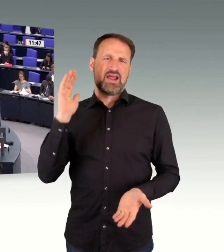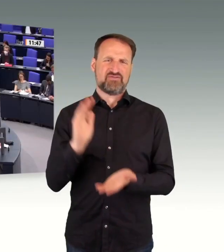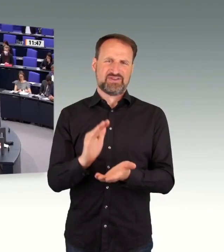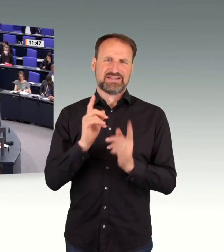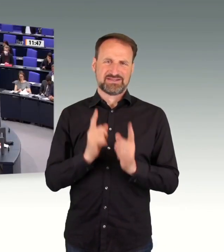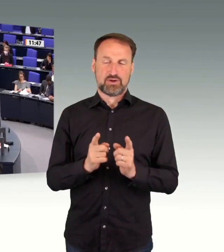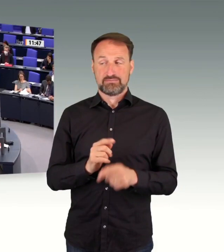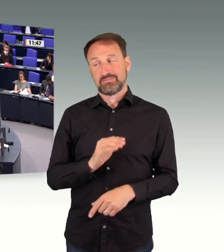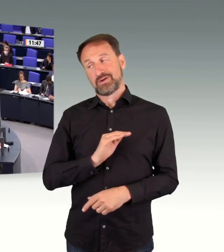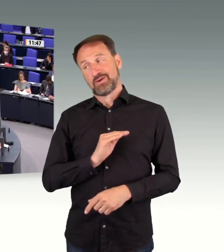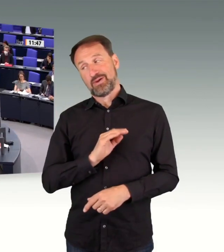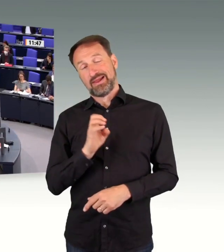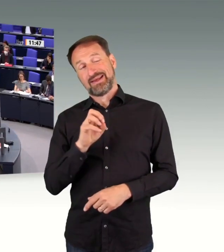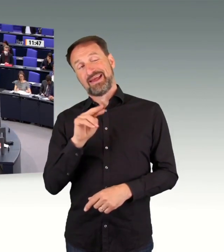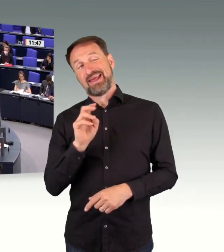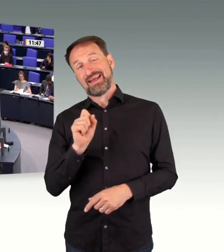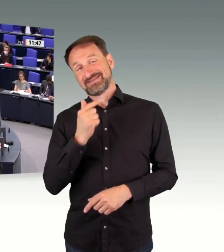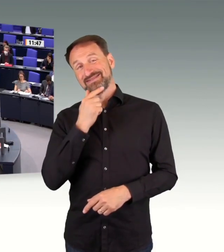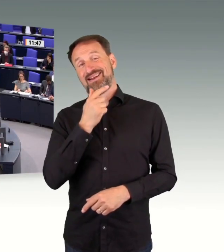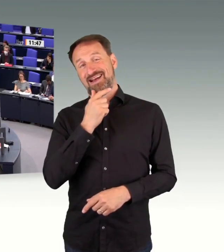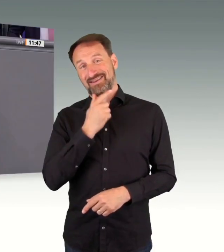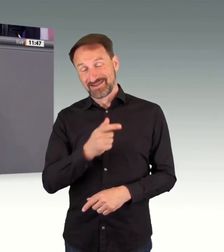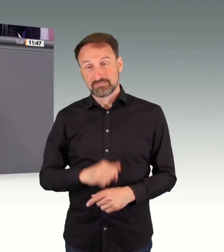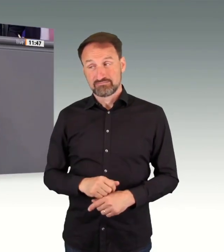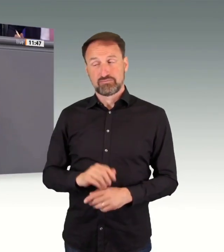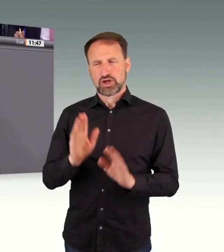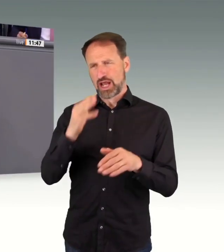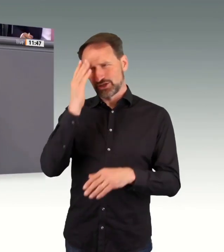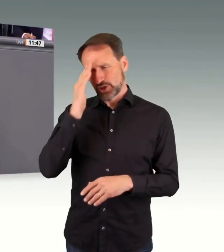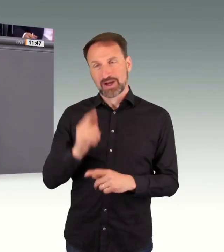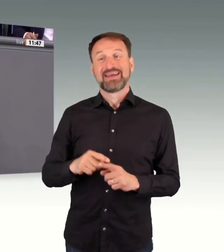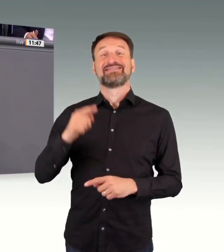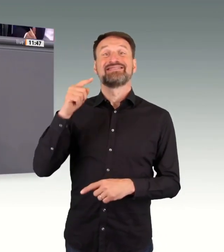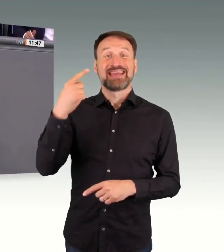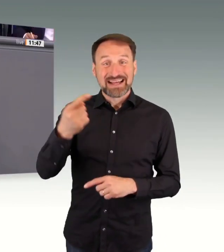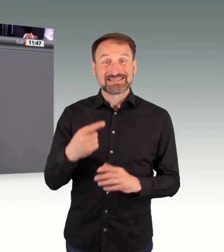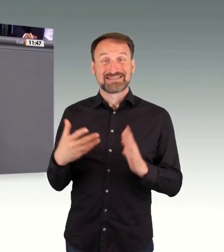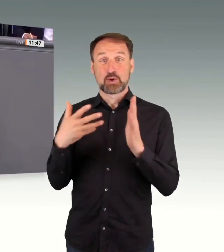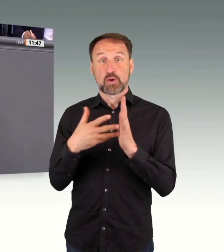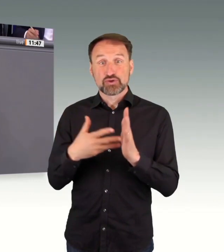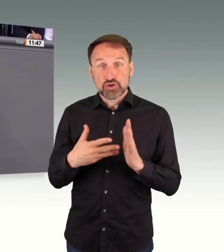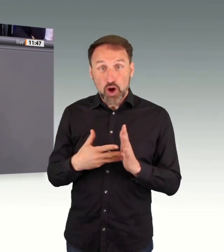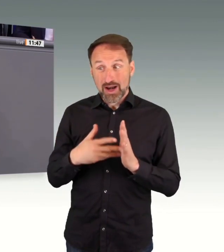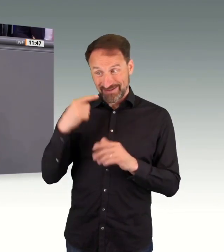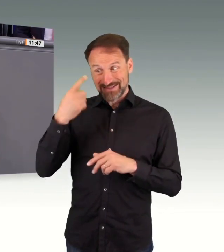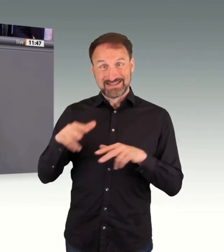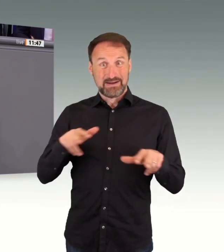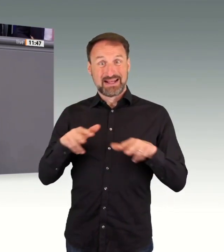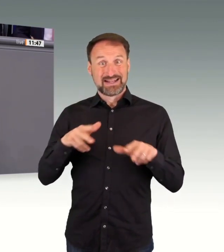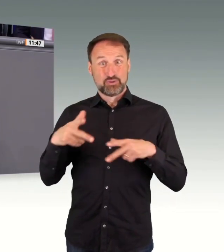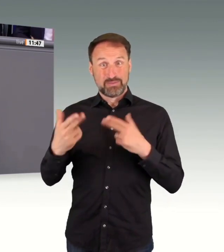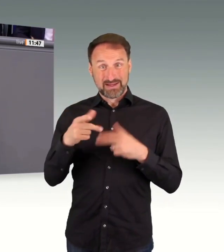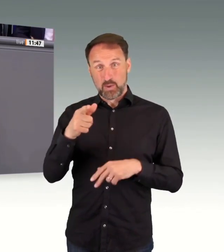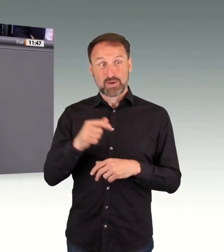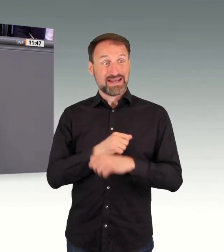Kontrolle in der nächsten Periode, ob es gelungen ist, wird die Linke nicht mehr machen. Da ist sie nicht mehr da. Das wird sich dann